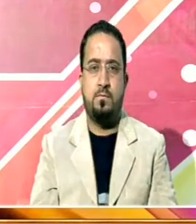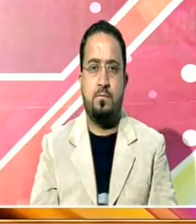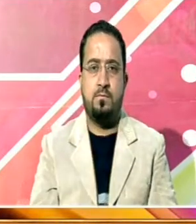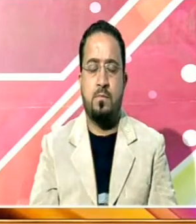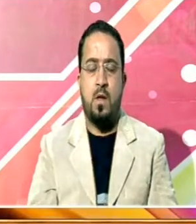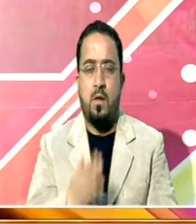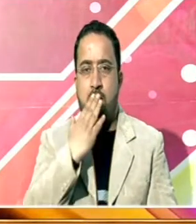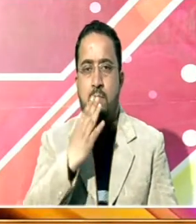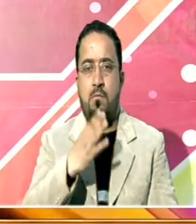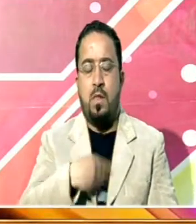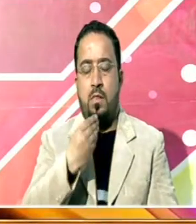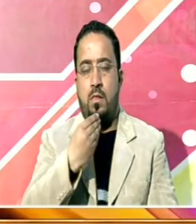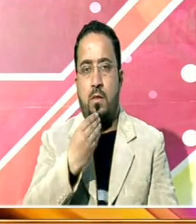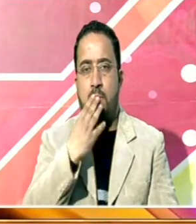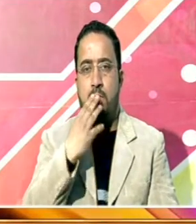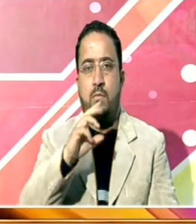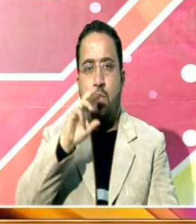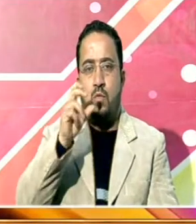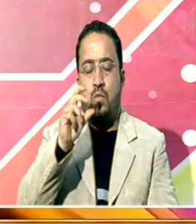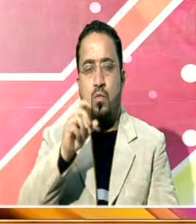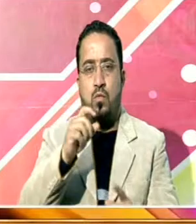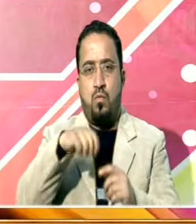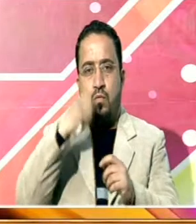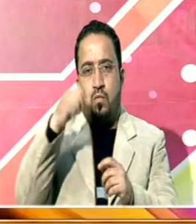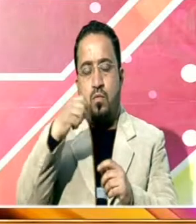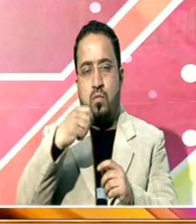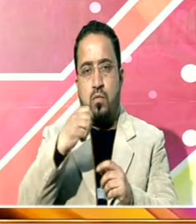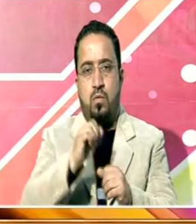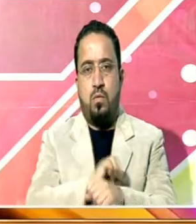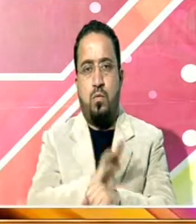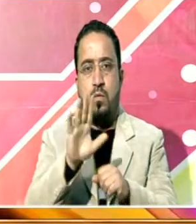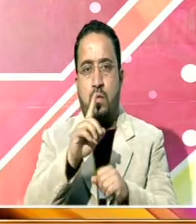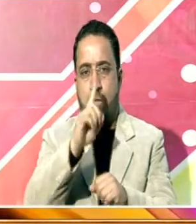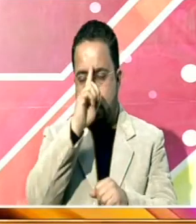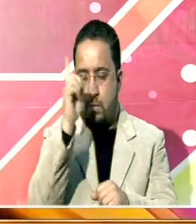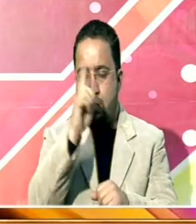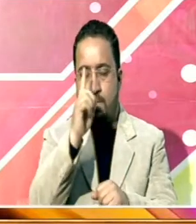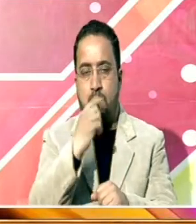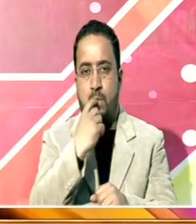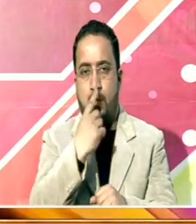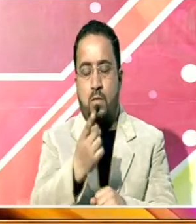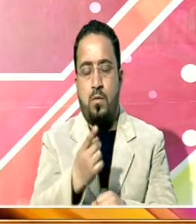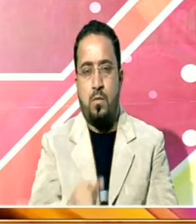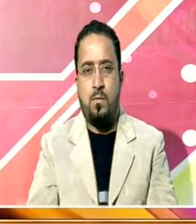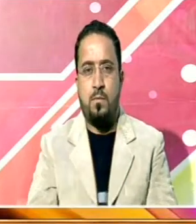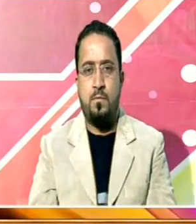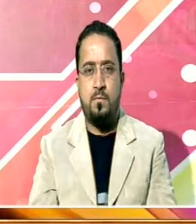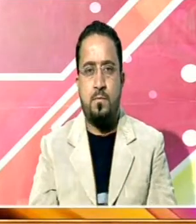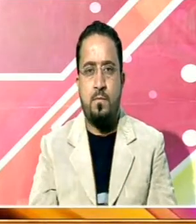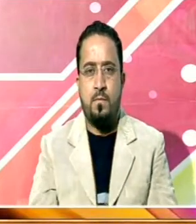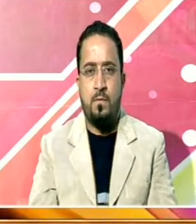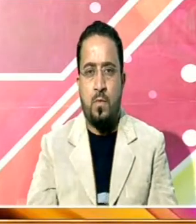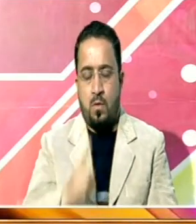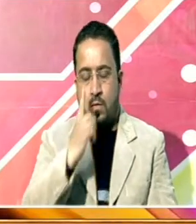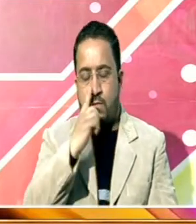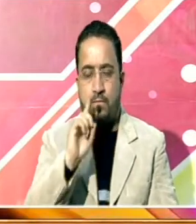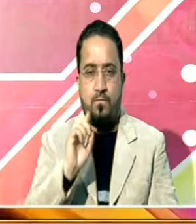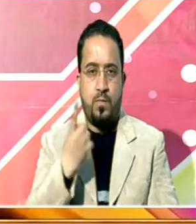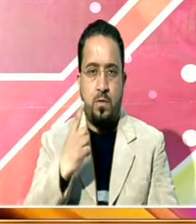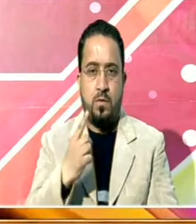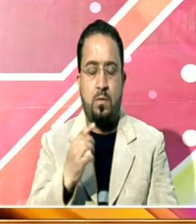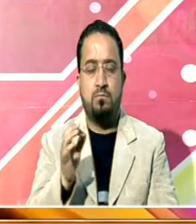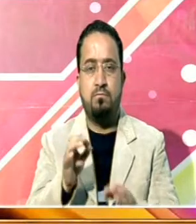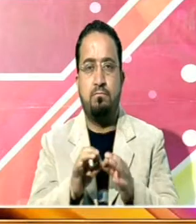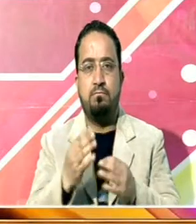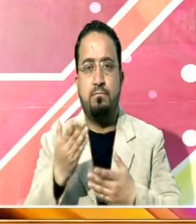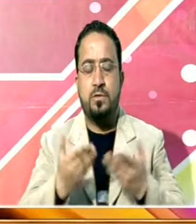مندیباد پروگرام میں کل ملک اور بیرونی ملک عوام سے خطاب کرتے ہوئے انہوں نے کہا کہ خواتین مختلف شعبوں